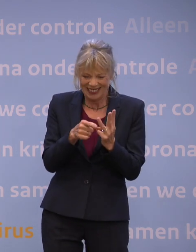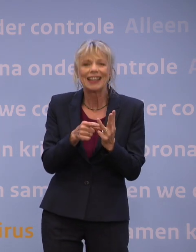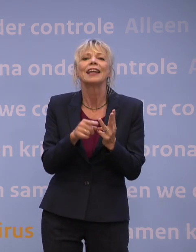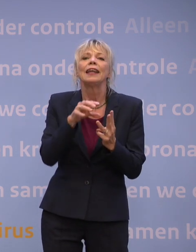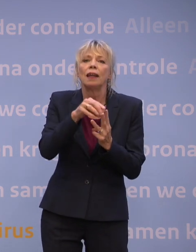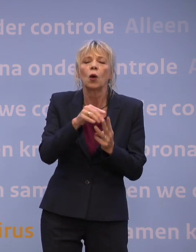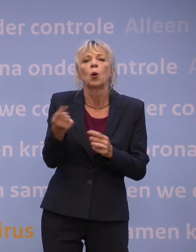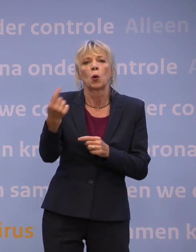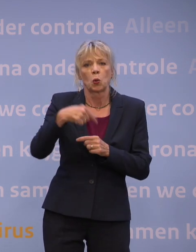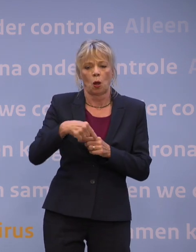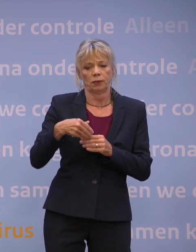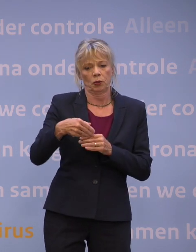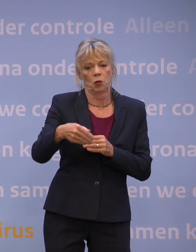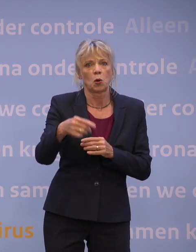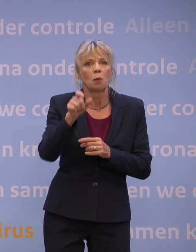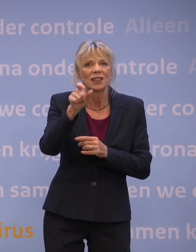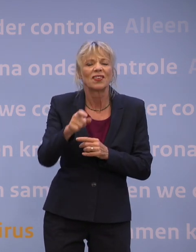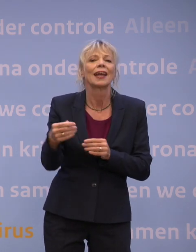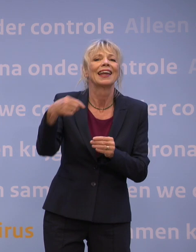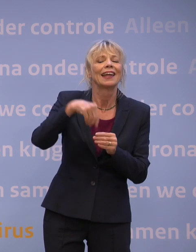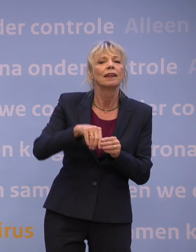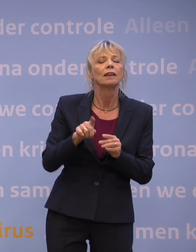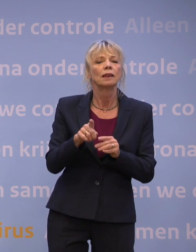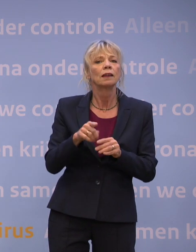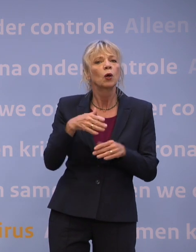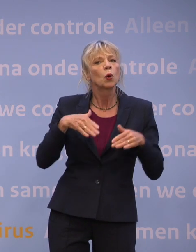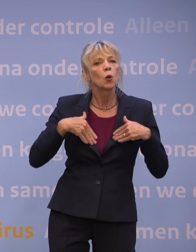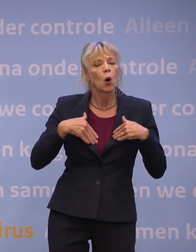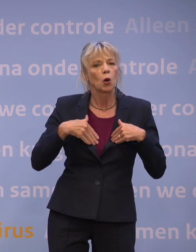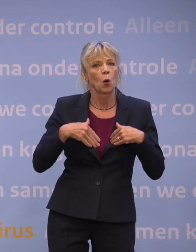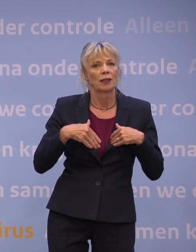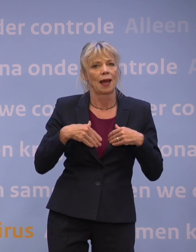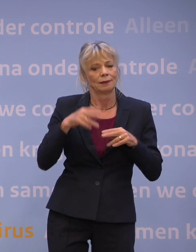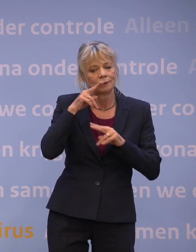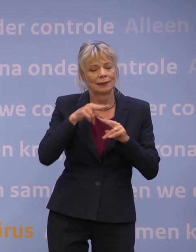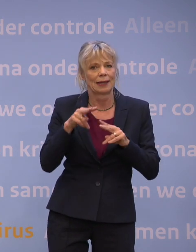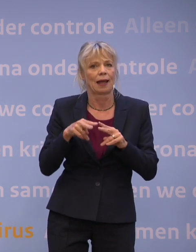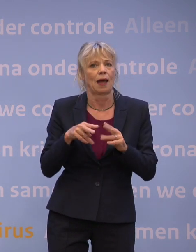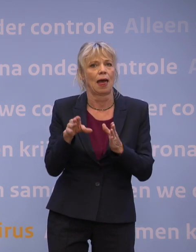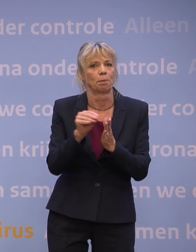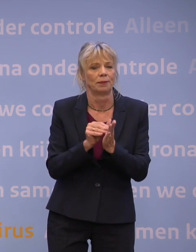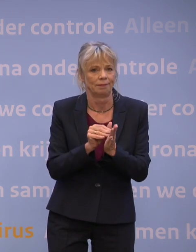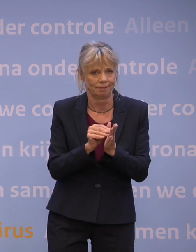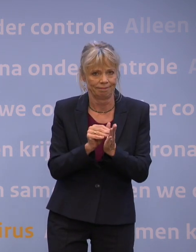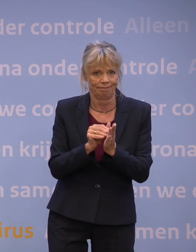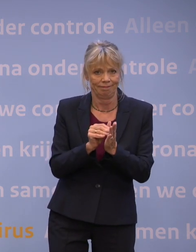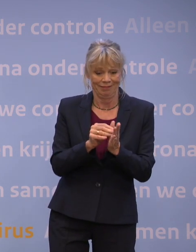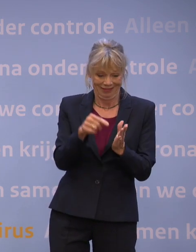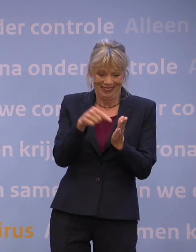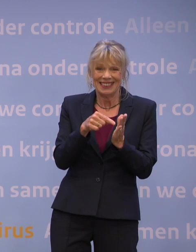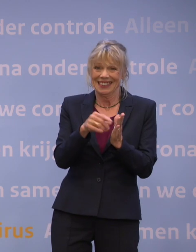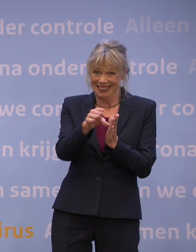kunnen worden gemaakt met de Coronacheck-app. Op papier kan natuurlijk ook, maar die app is uiteraard